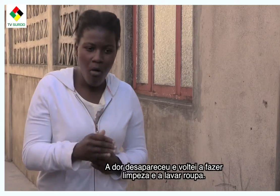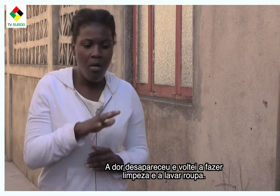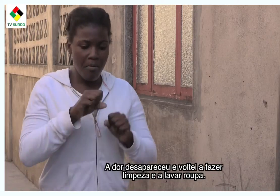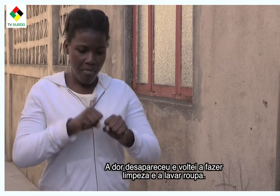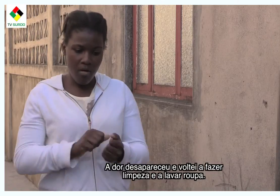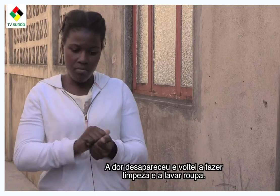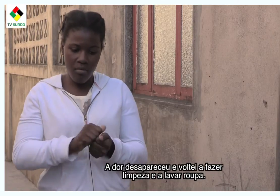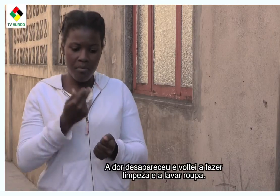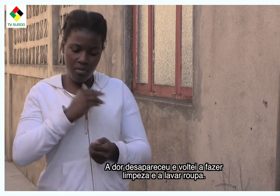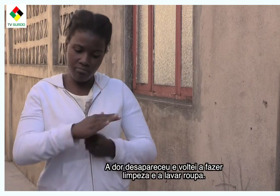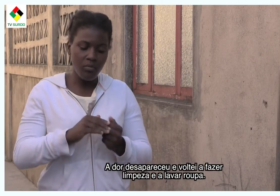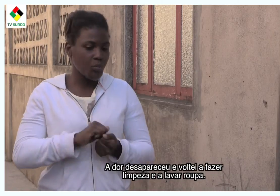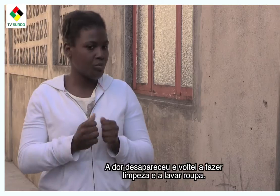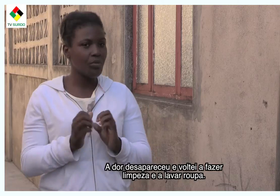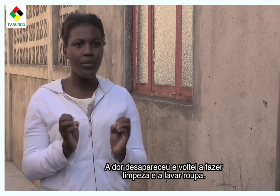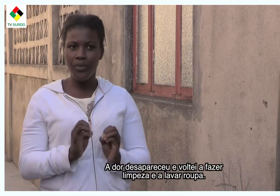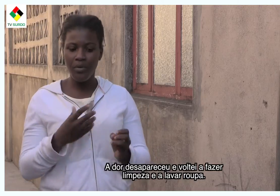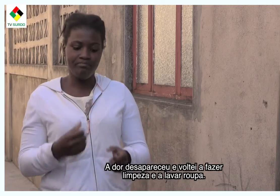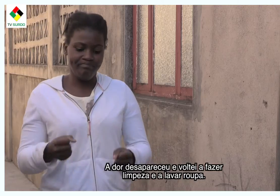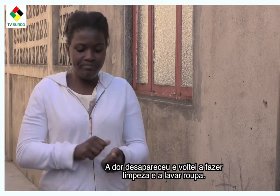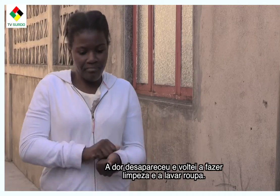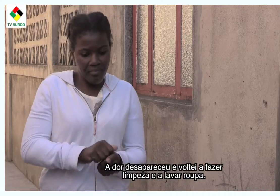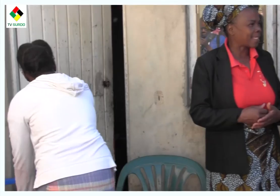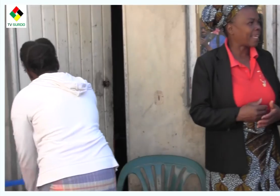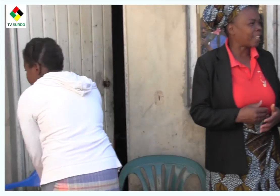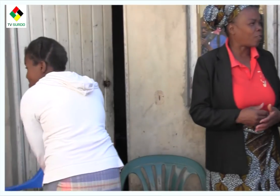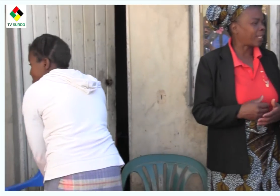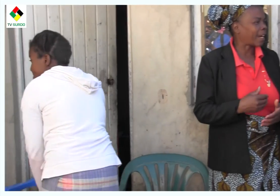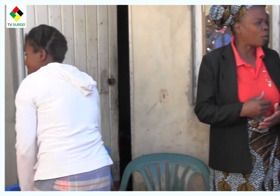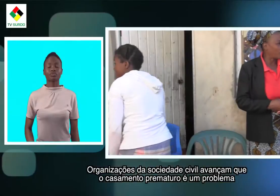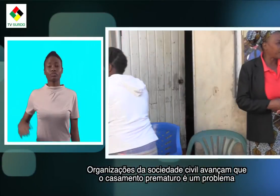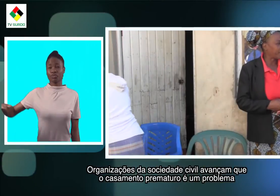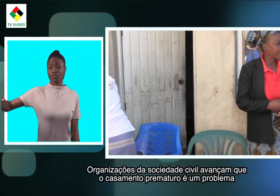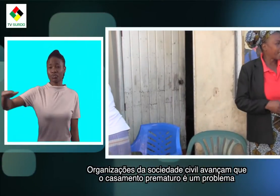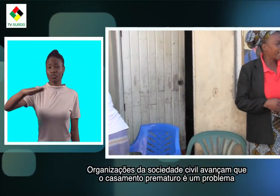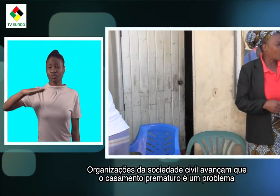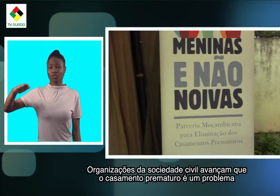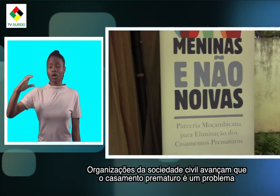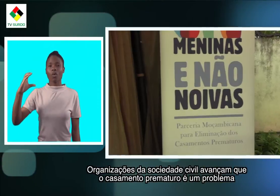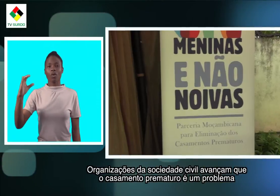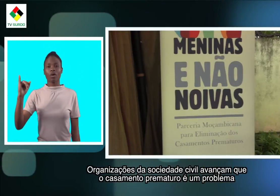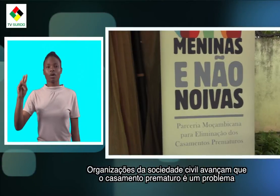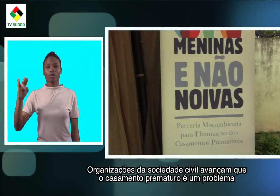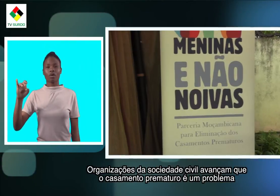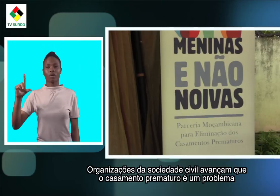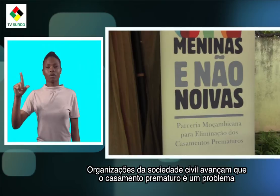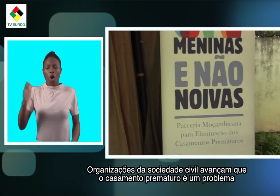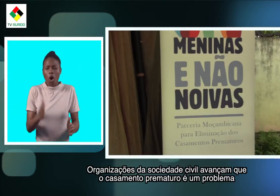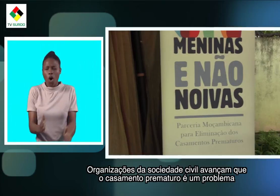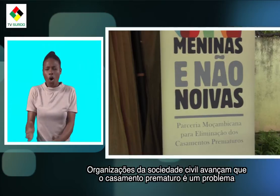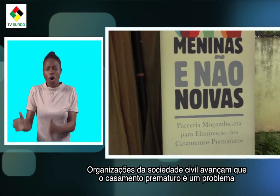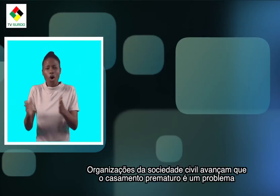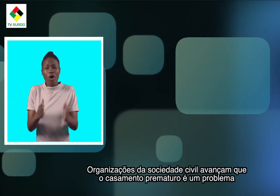dor desapareceu e voltei a fazer limpeza e a lavar roupa. Organizações da sociedade civil